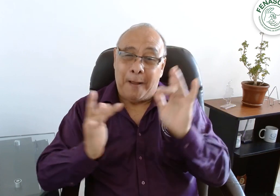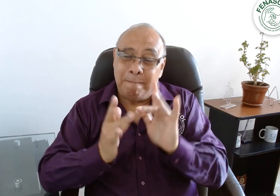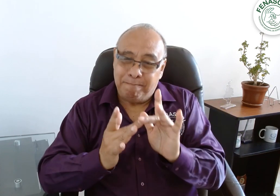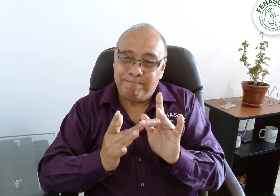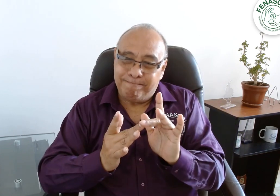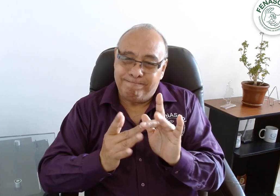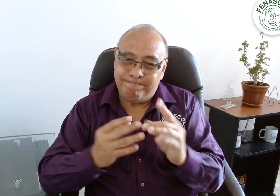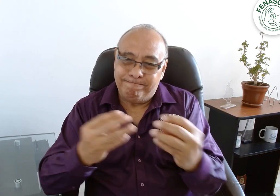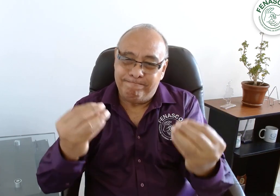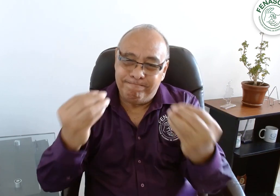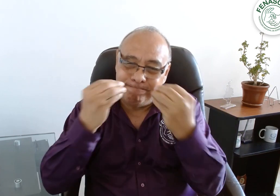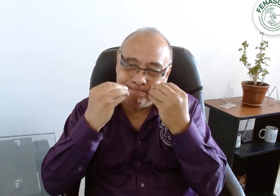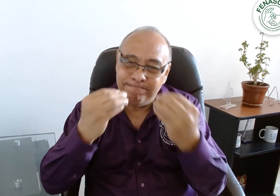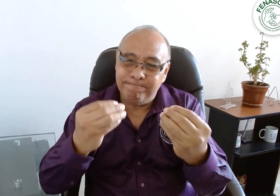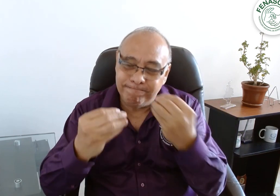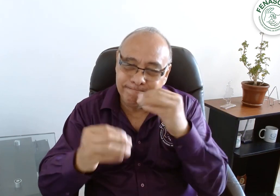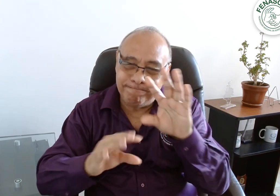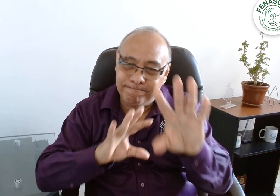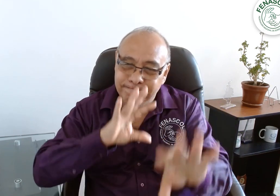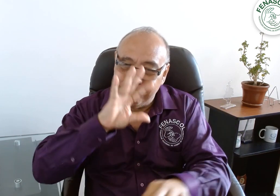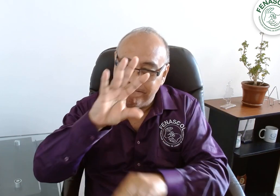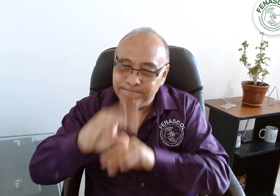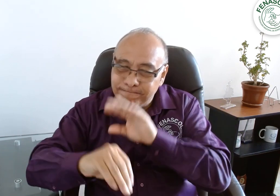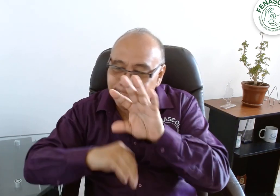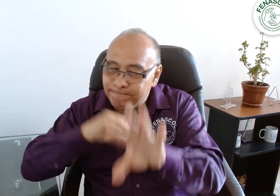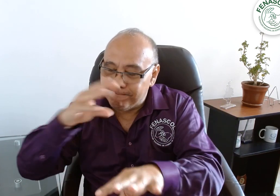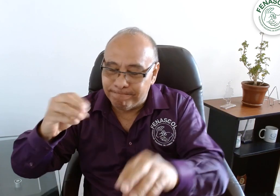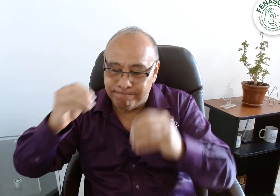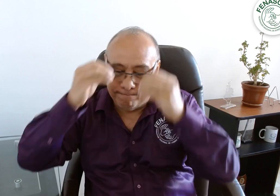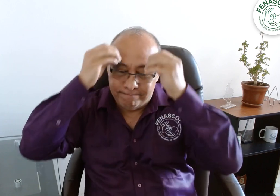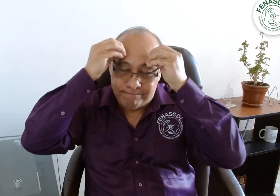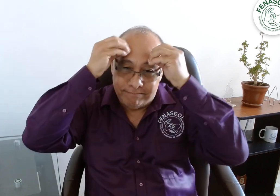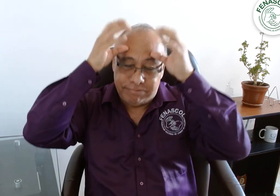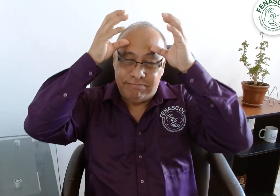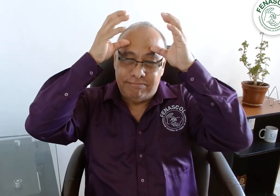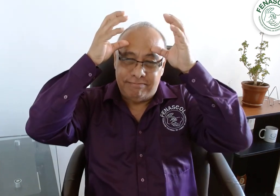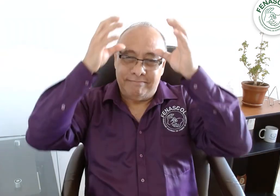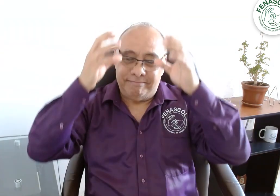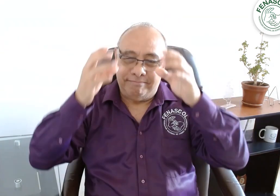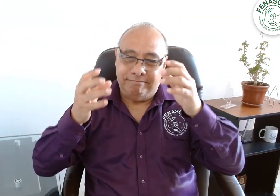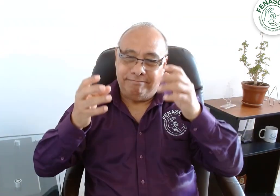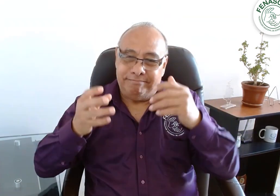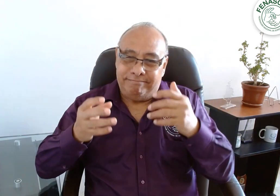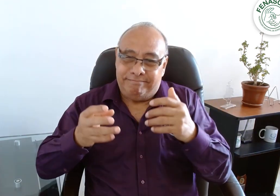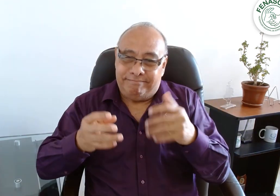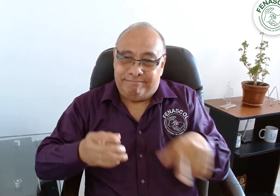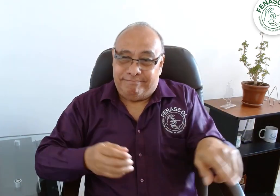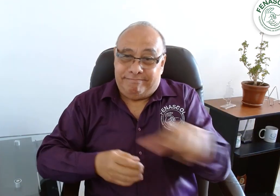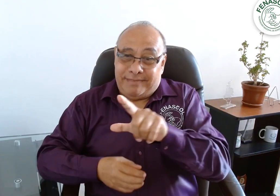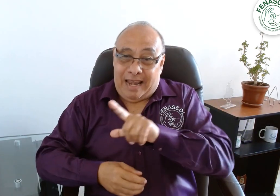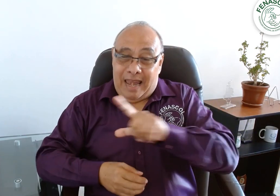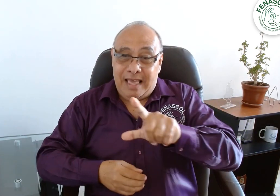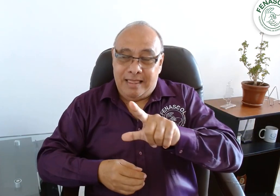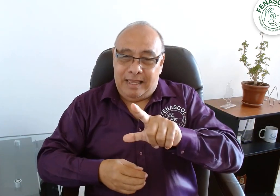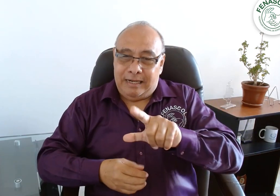está en la enseñanza y el aprendizaje para el conocimiento, que ha dado como resultado líderes que